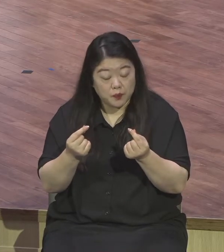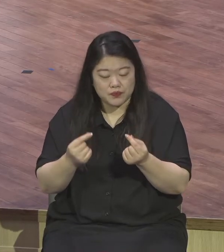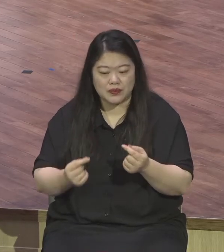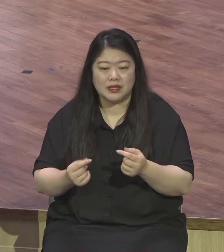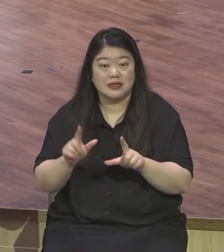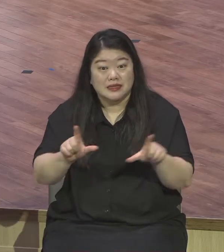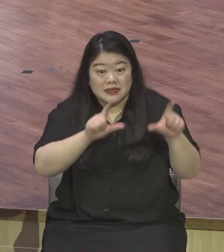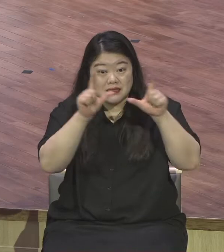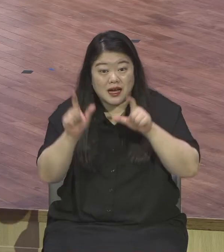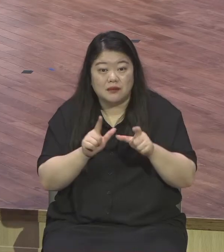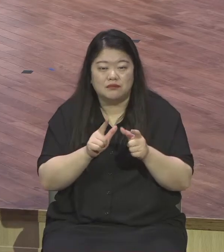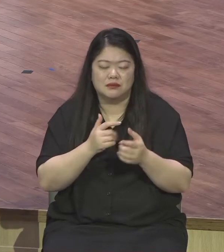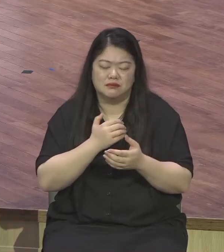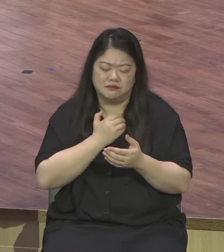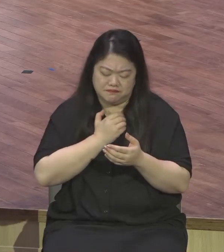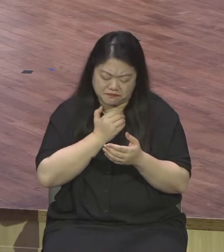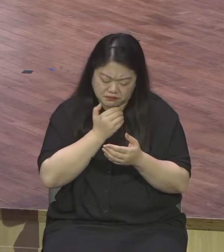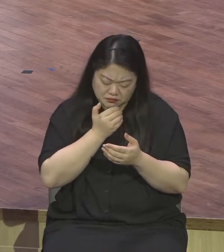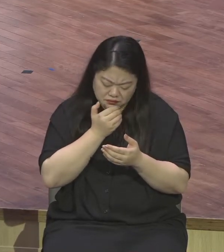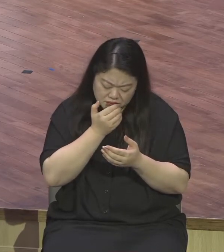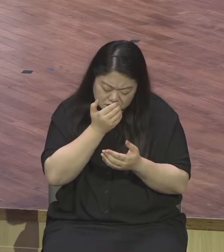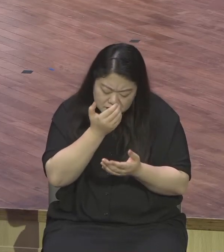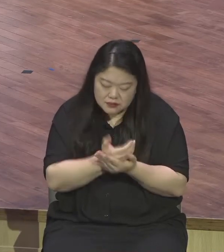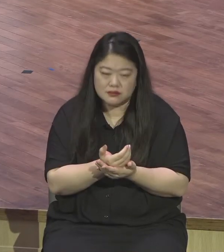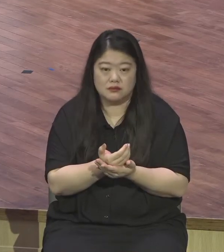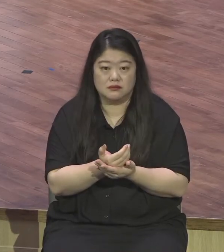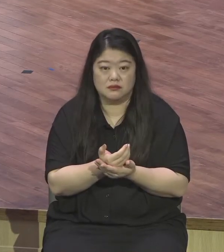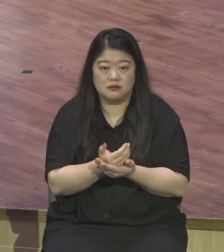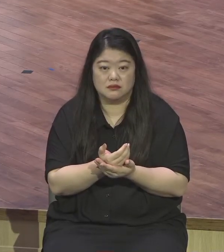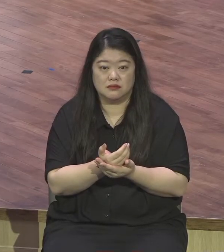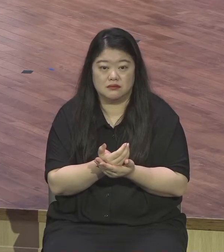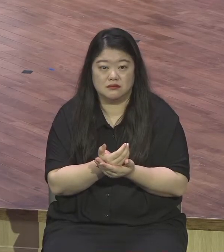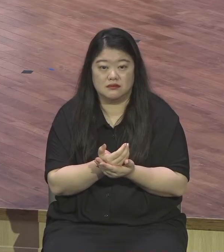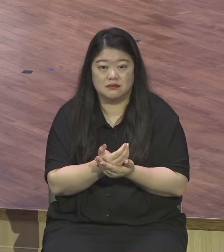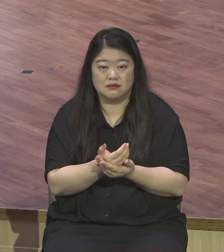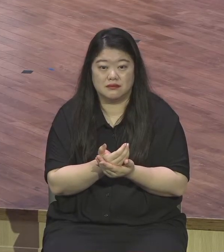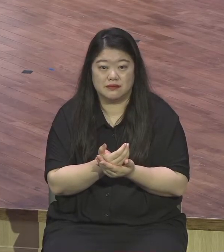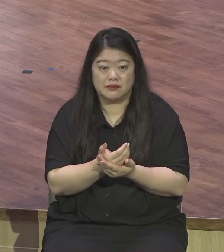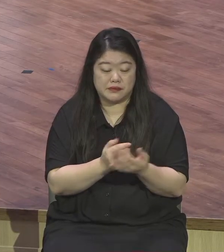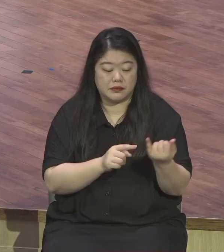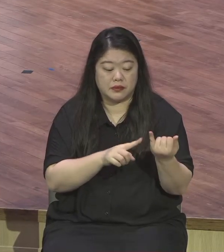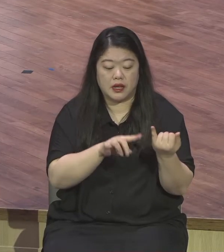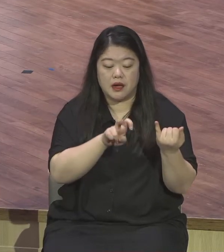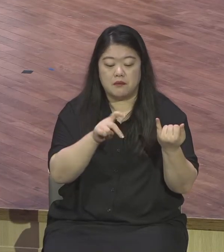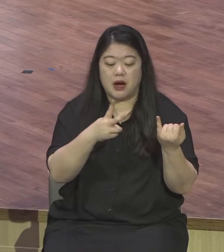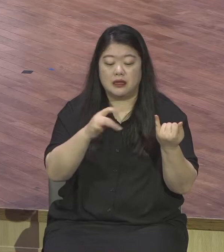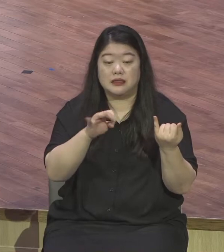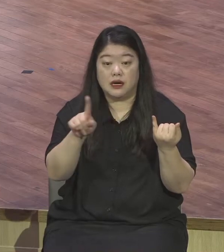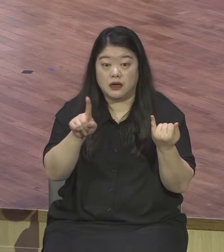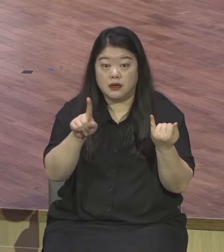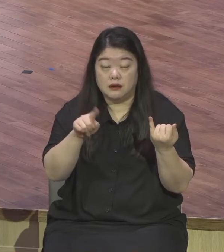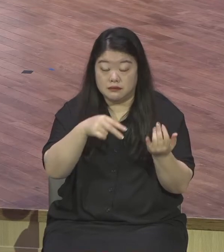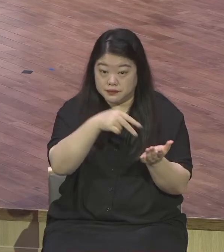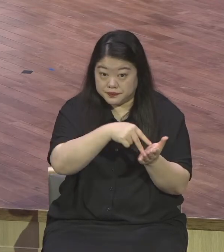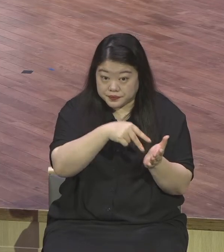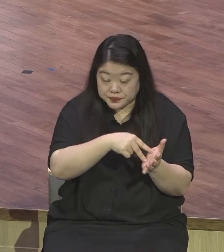예수님을 보면 감동이 있어요. 마리아에게 예수님에게는 놀라운 예수님을